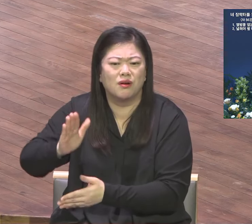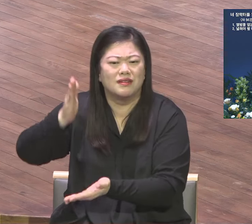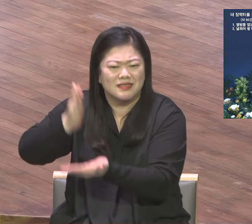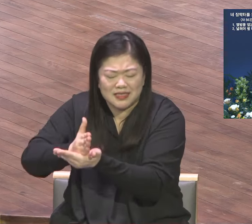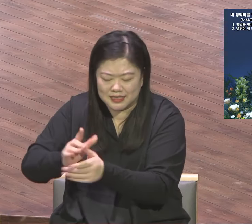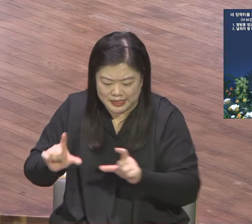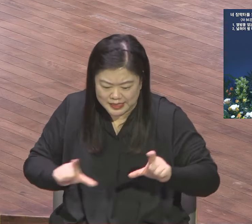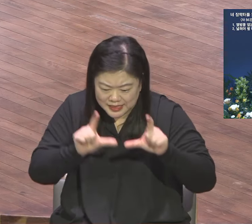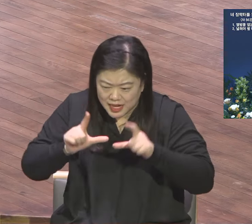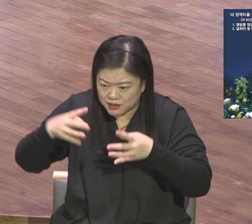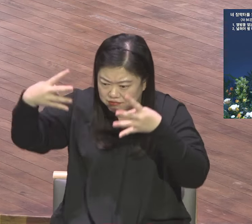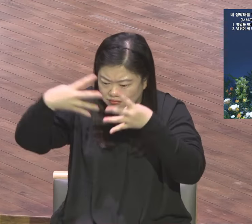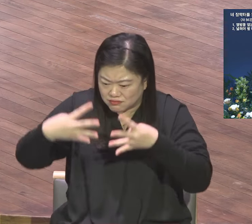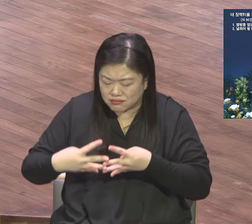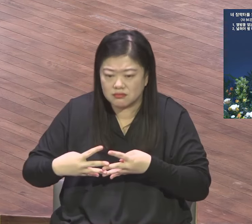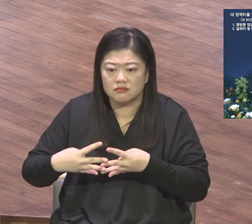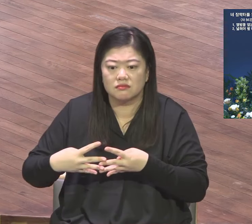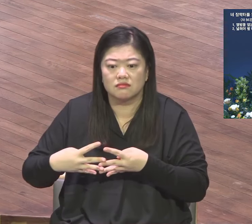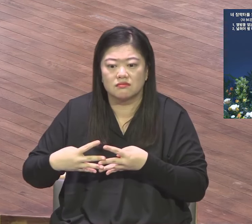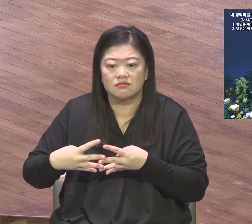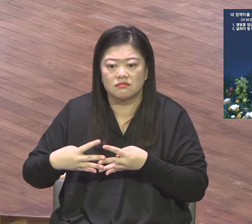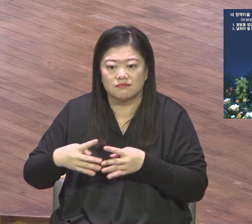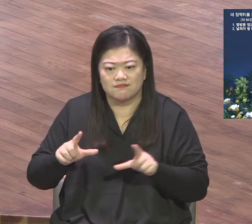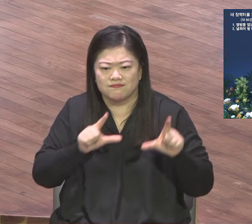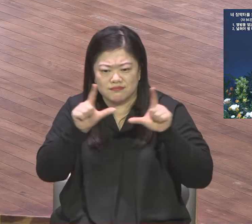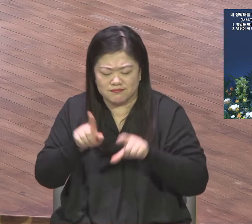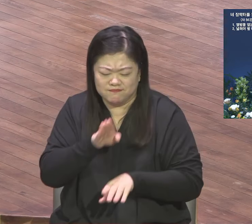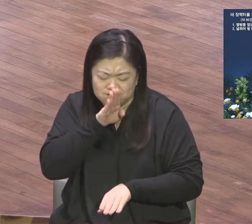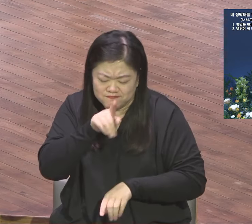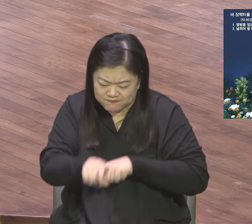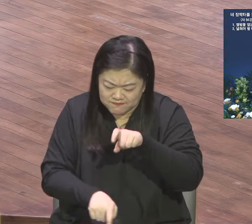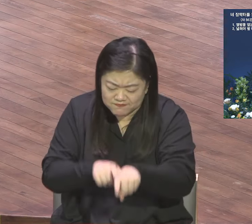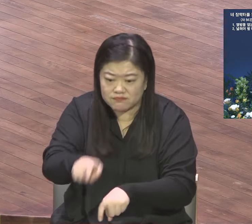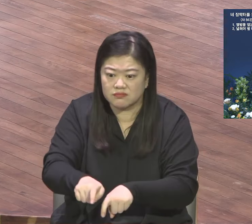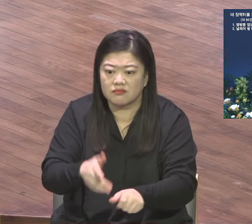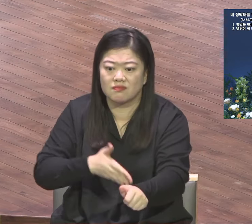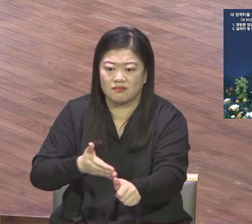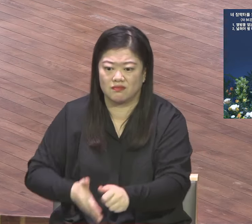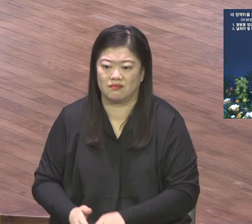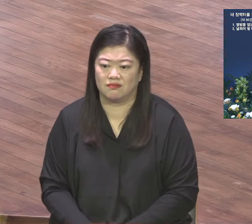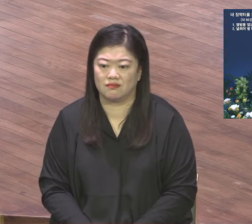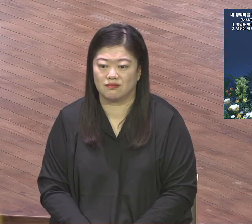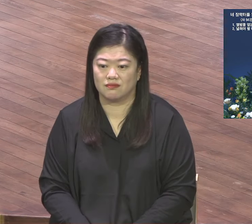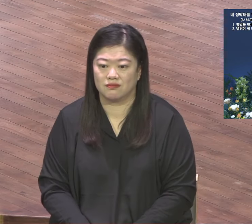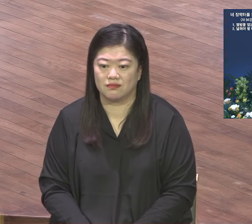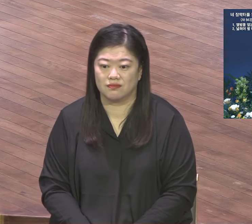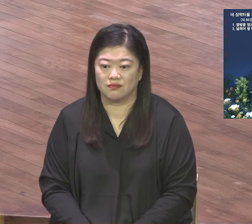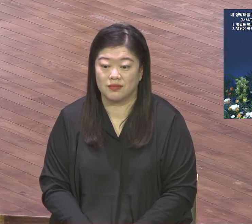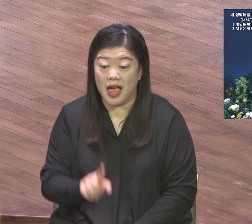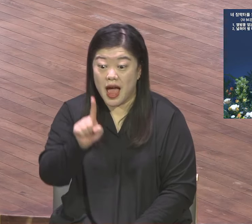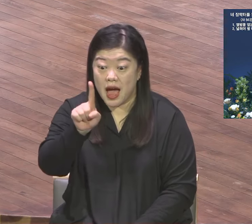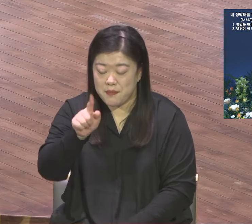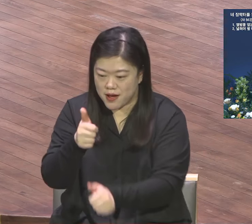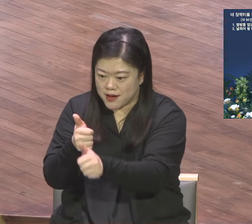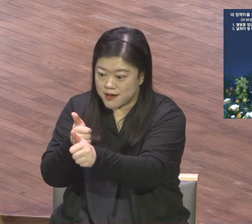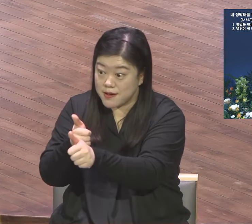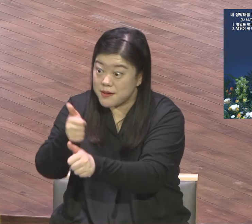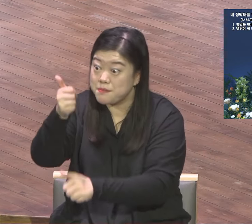기도하면서 한 번만 성공을 경험하고 나면요 그 다음부터는 삶이 달라져요 생각이